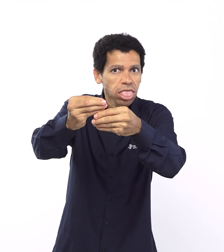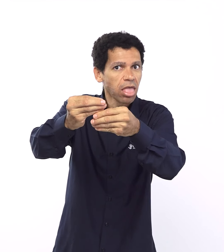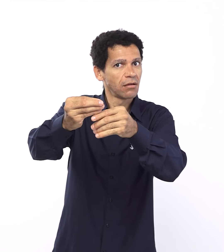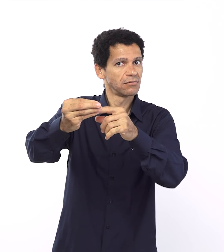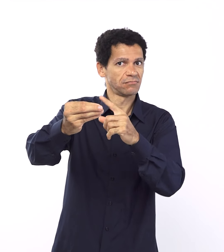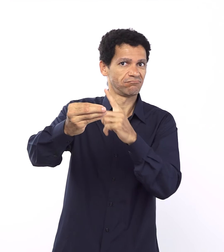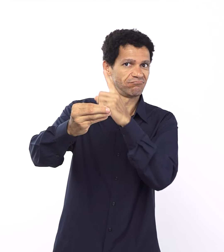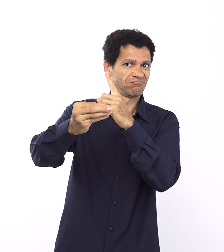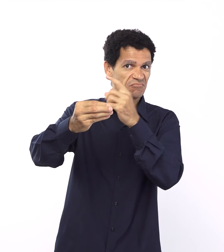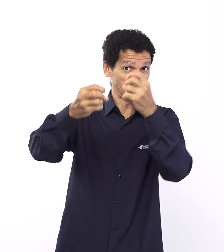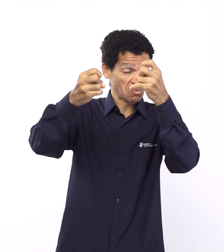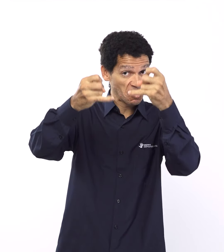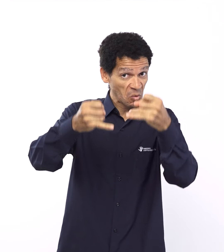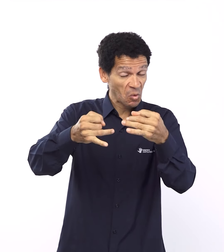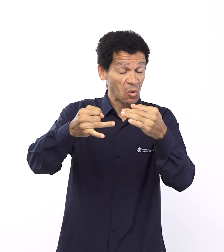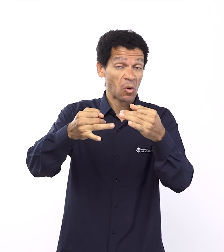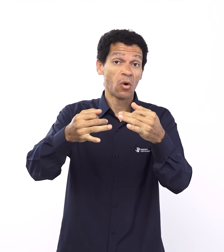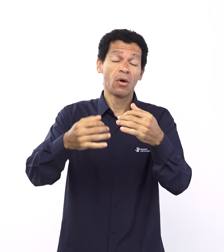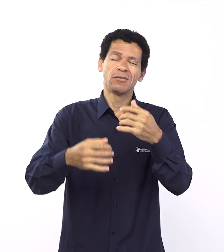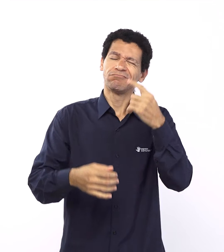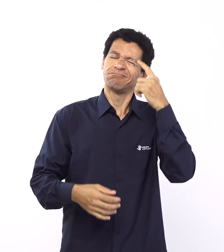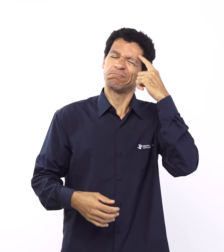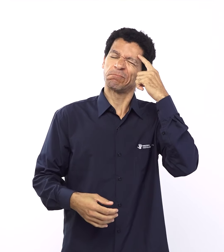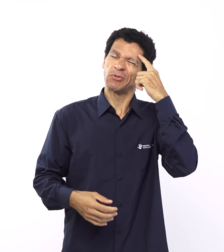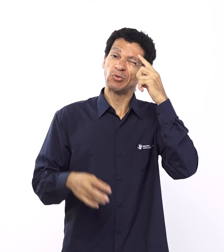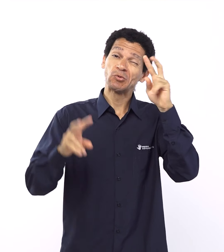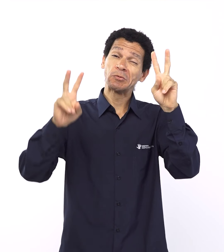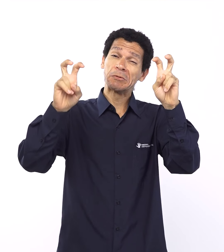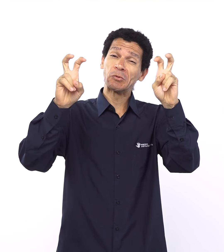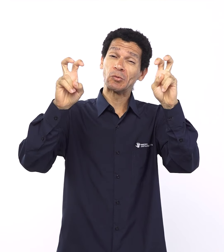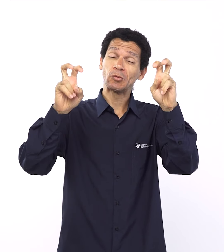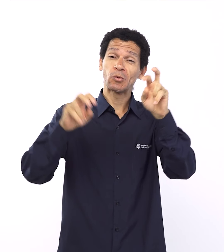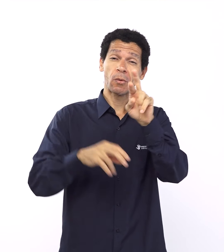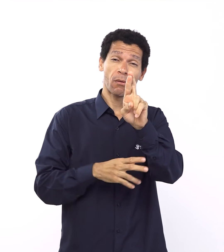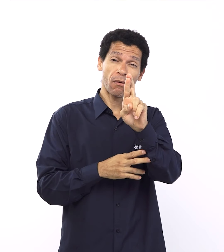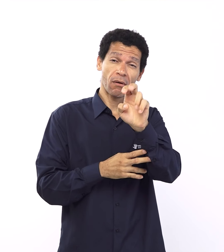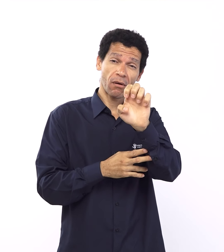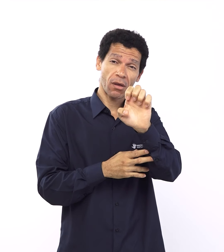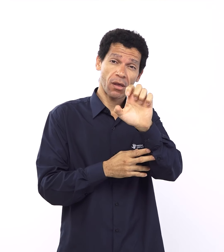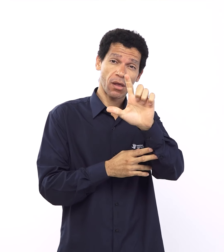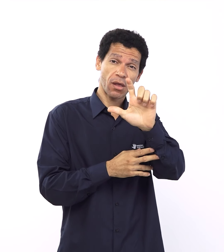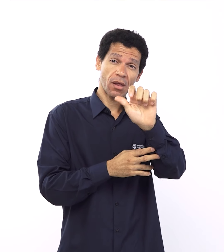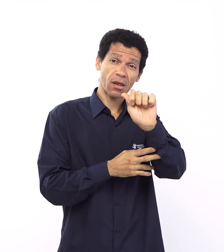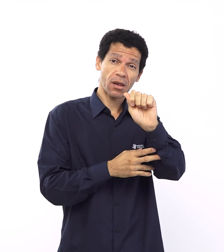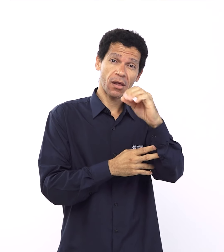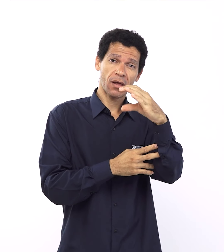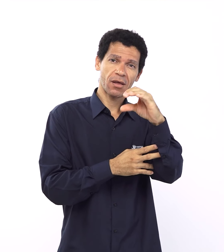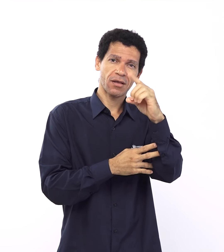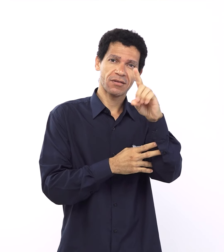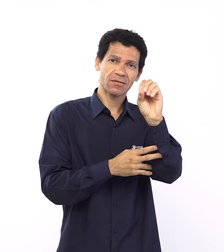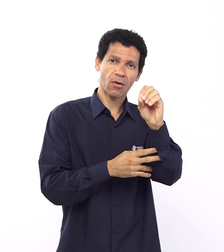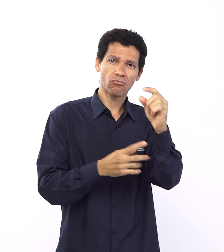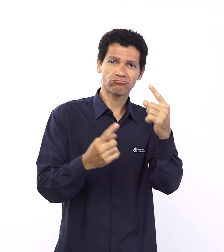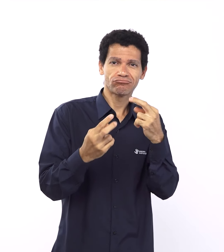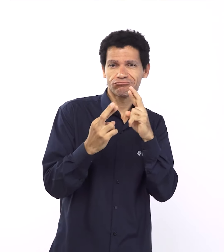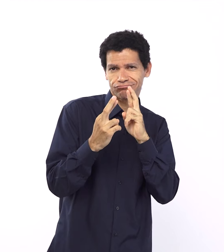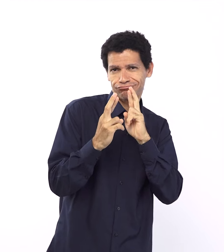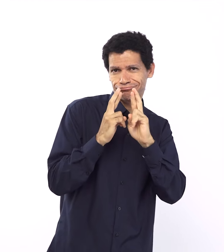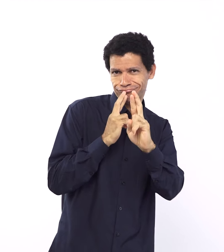Os paralelos que a gente poderia chamar entre as alianças bíblicas e as alianças que aconteciam no Antigo Oriente Próximo, né? Esses